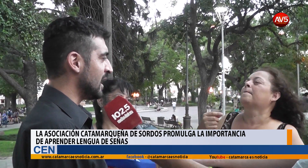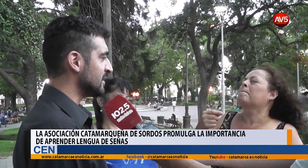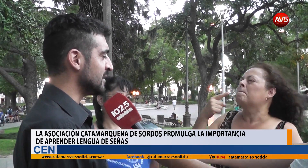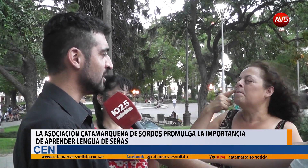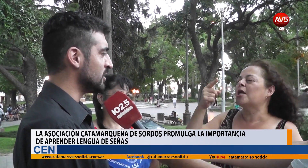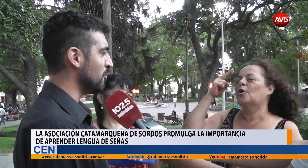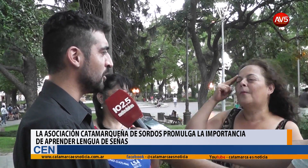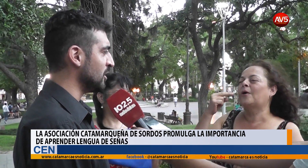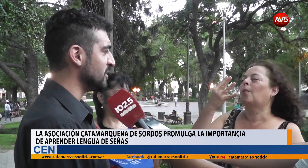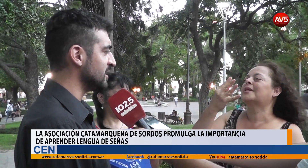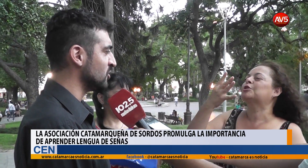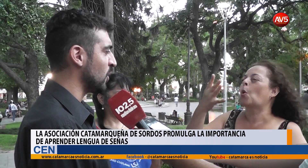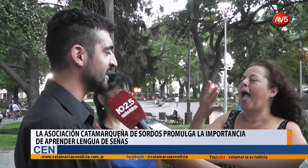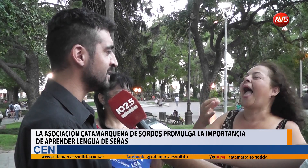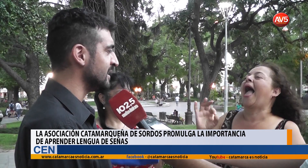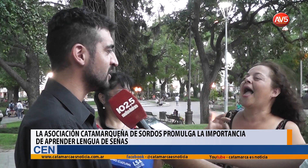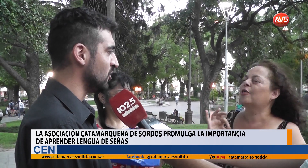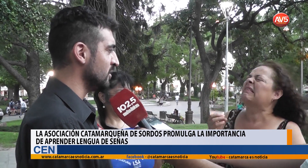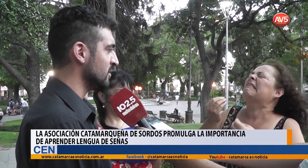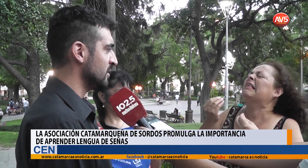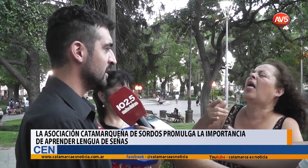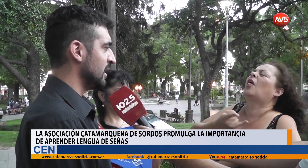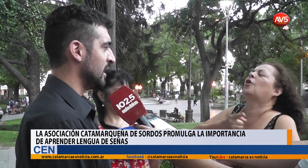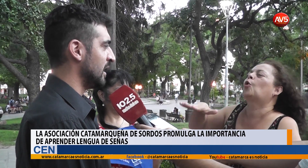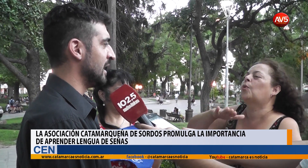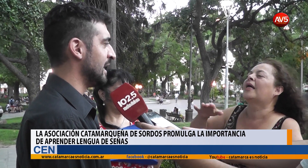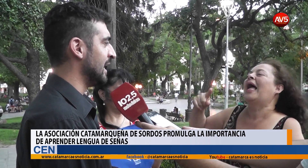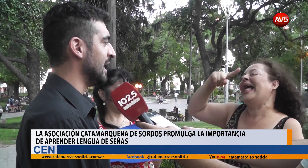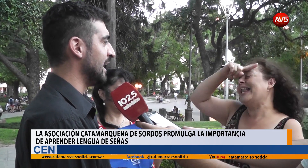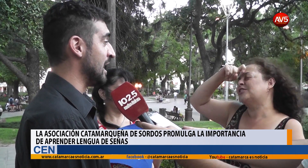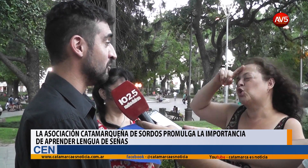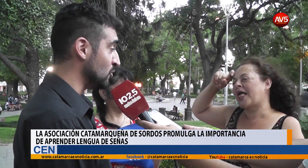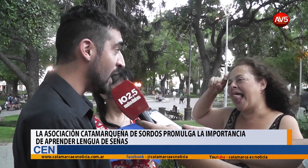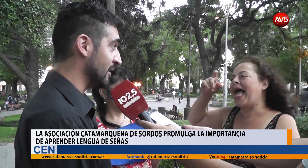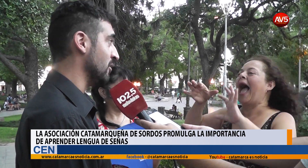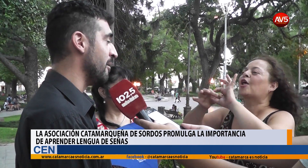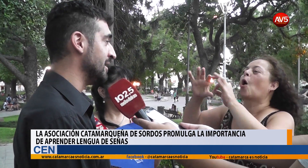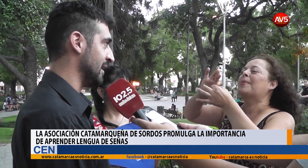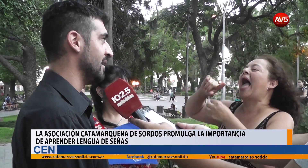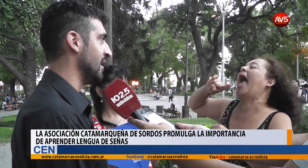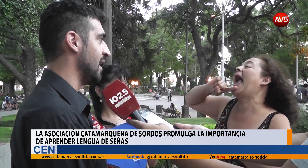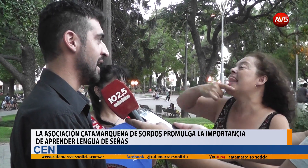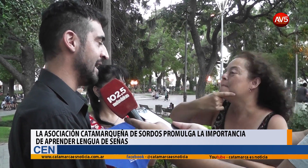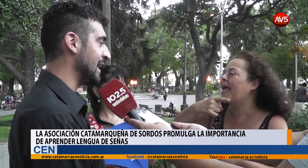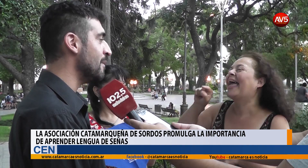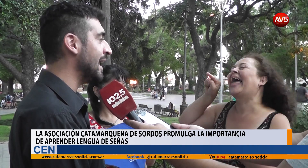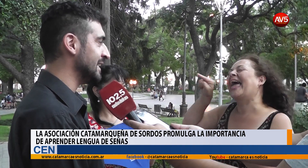Hace un tiempo, en 1945, en un lugar, obviamente, en Alemania,